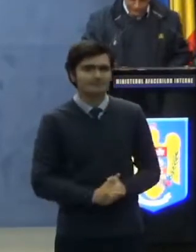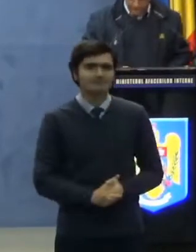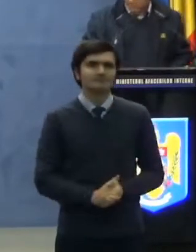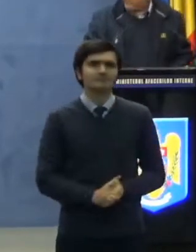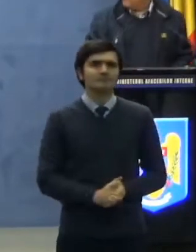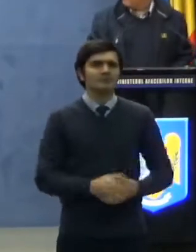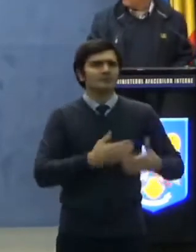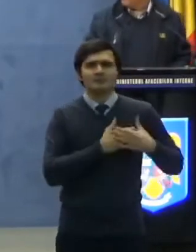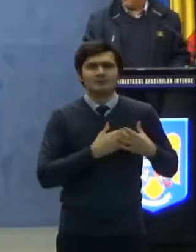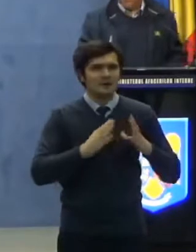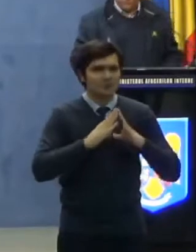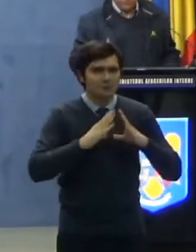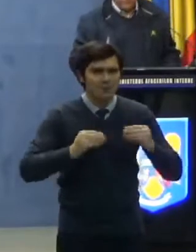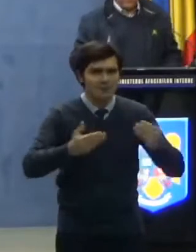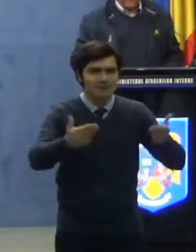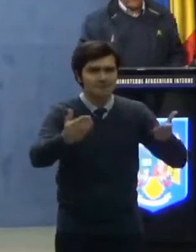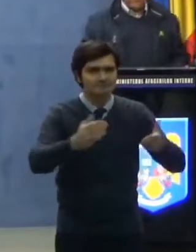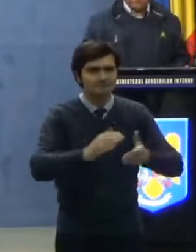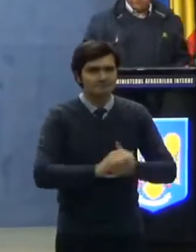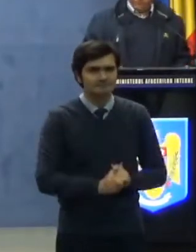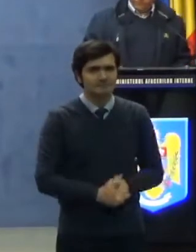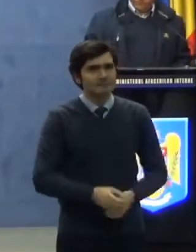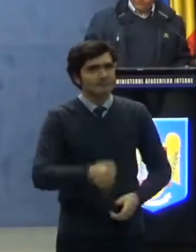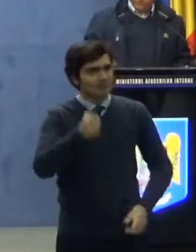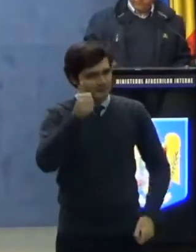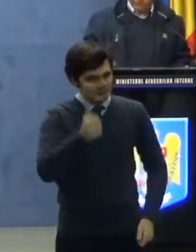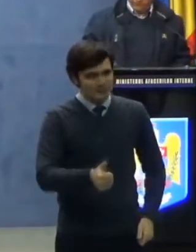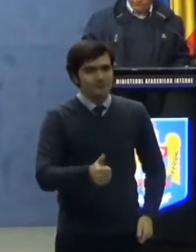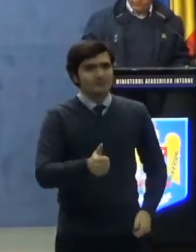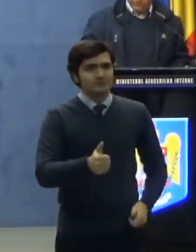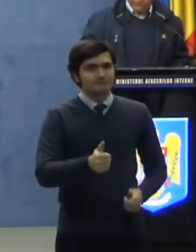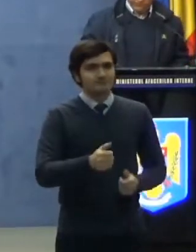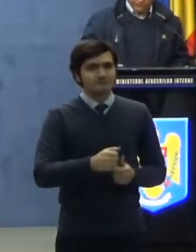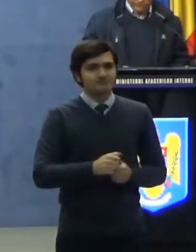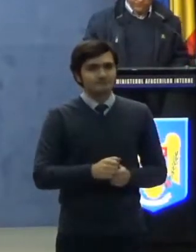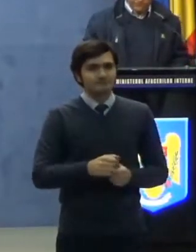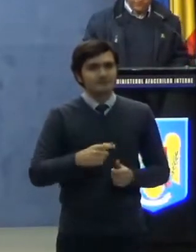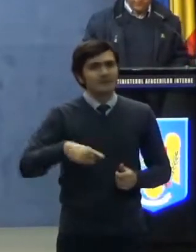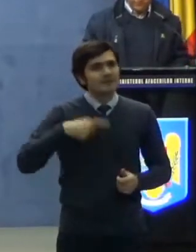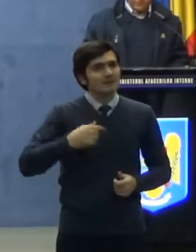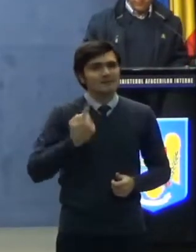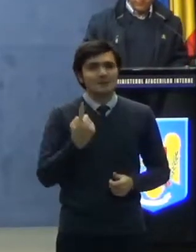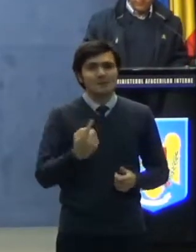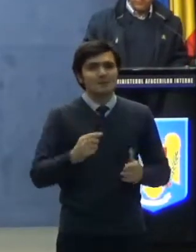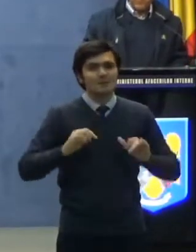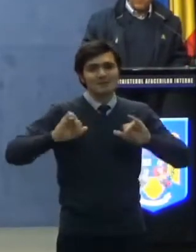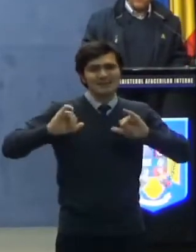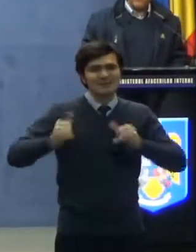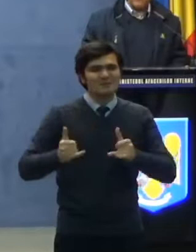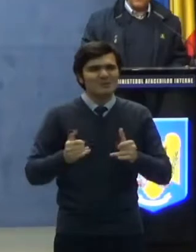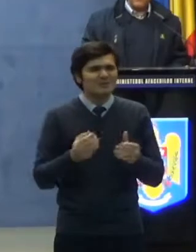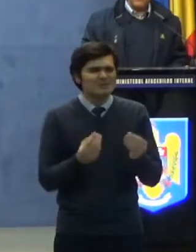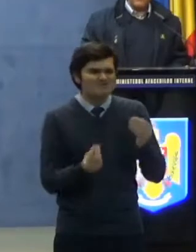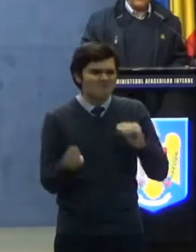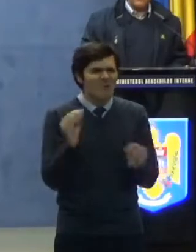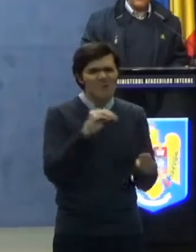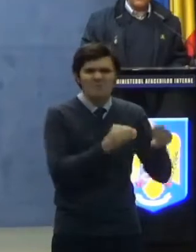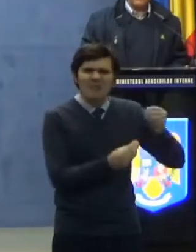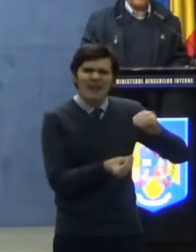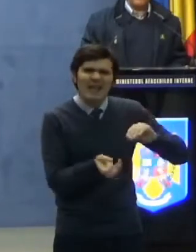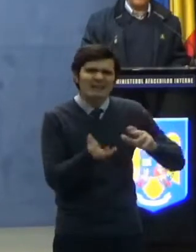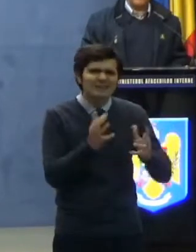Dragi români, într-adevăr, este o situație complexă și